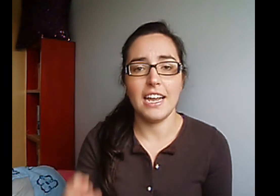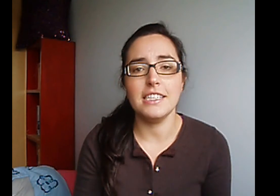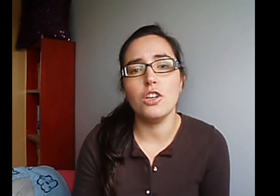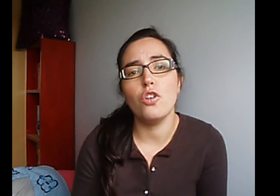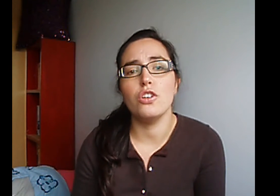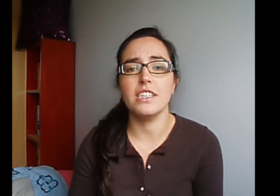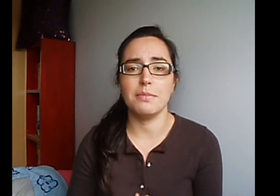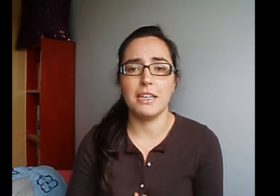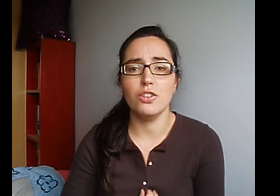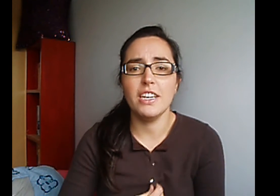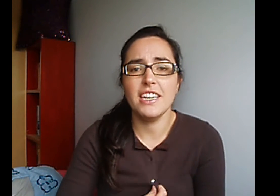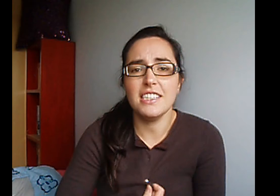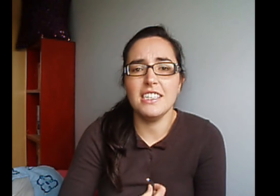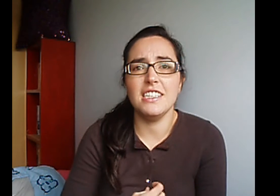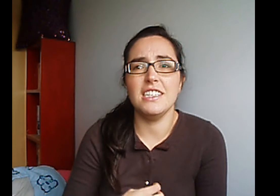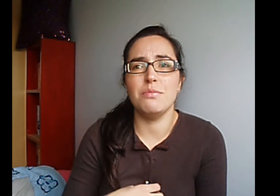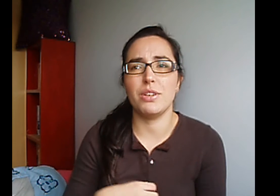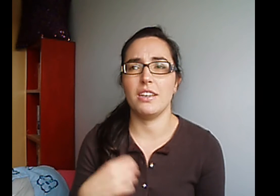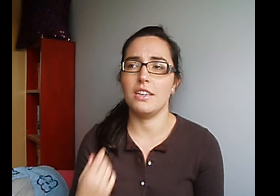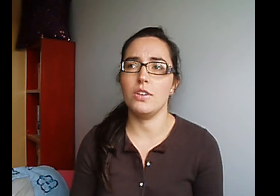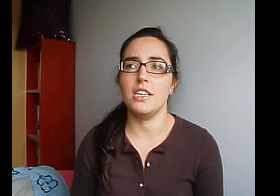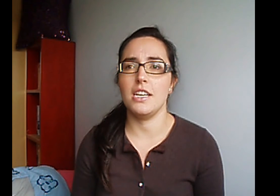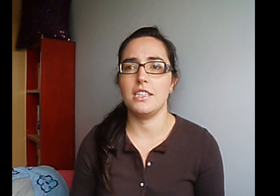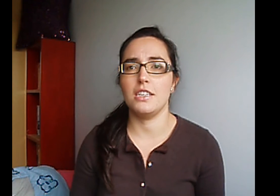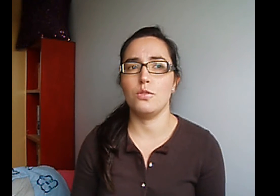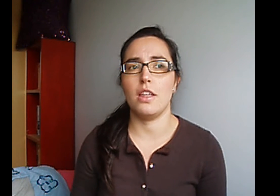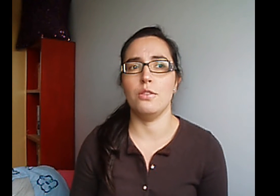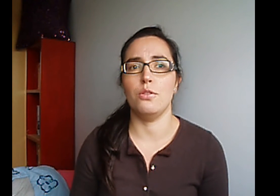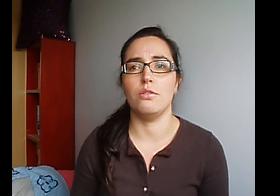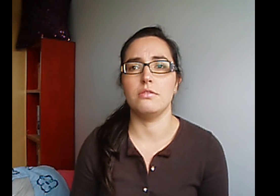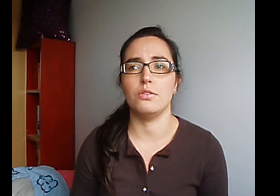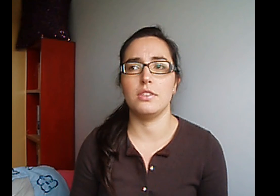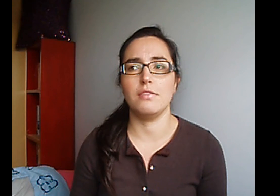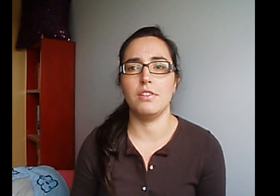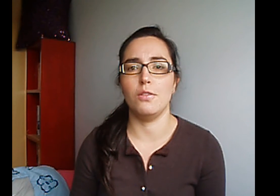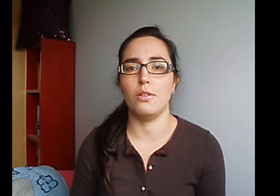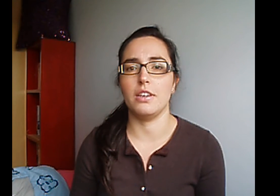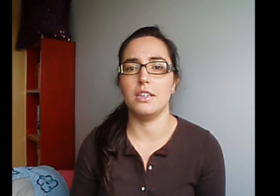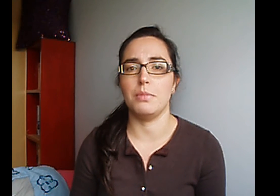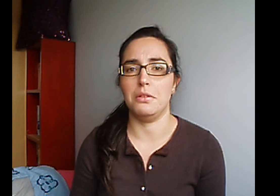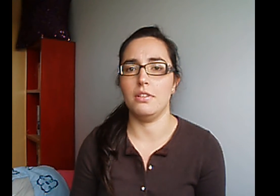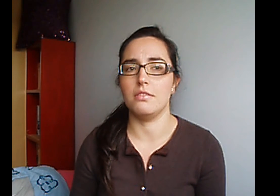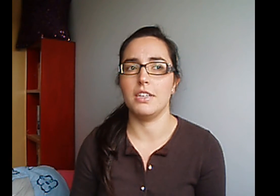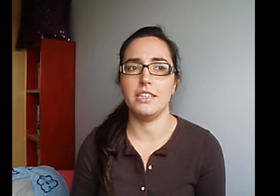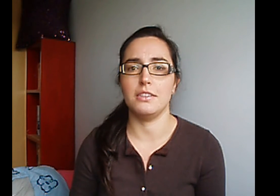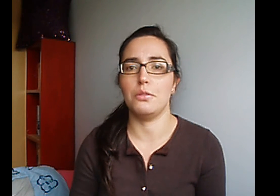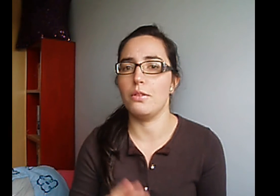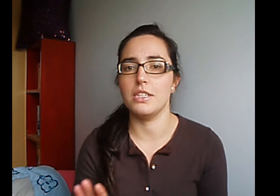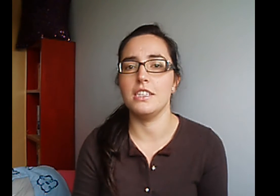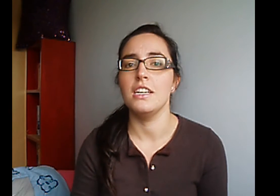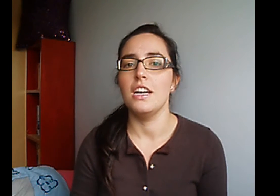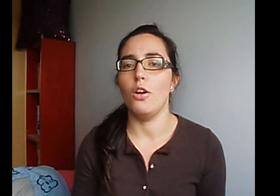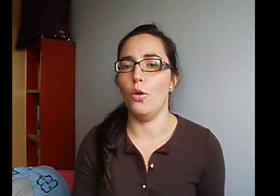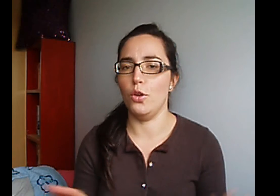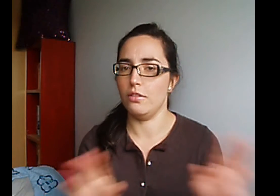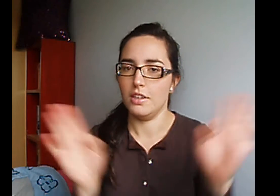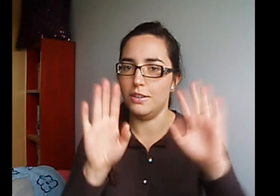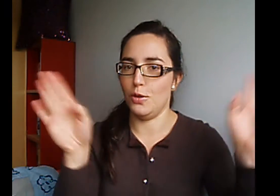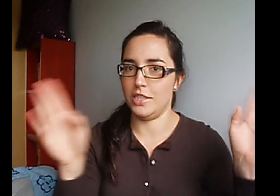Clásicos Españoles Y porque creo que ella está estudiando No sé si filología española o inglesa O algo así O no No lo sé